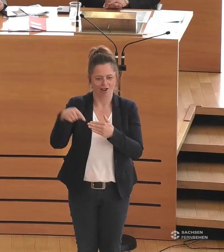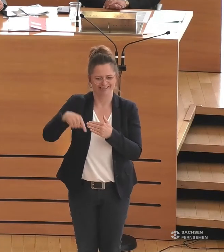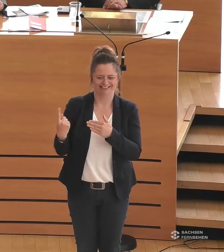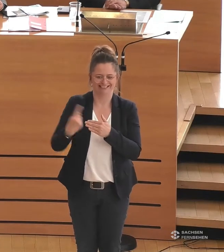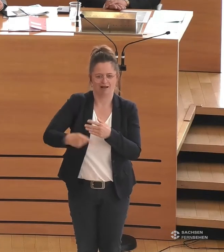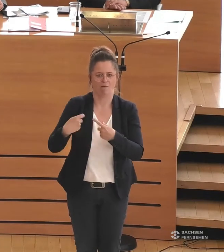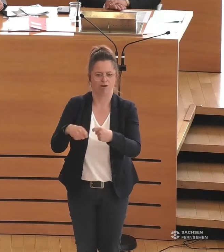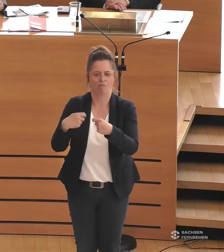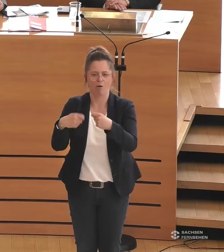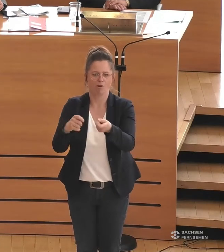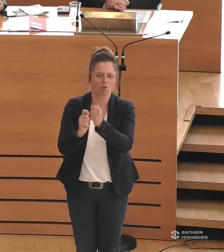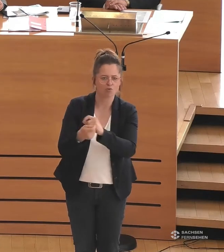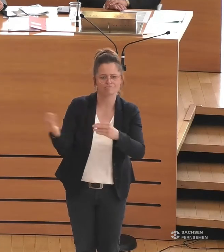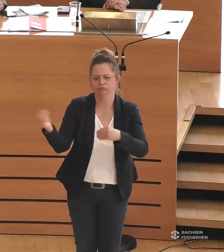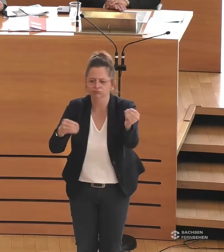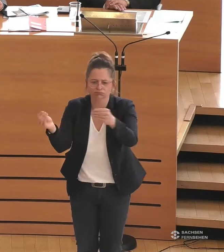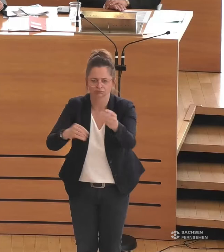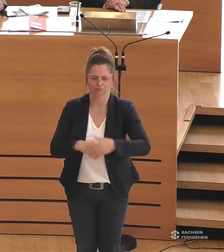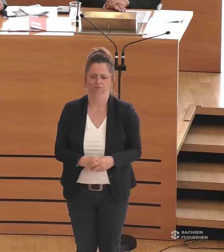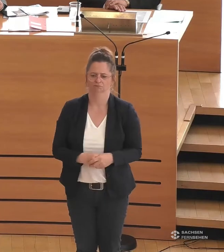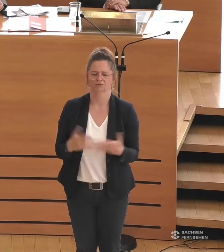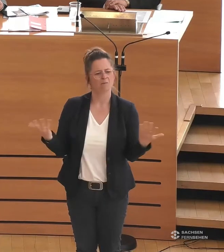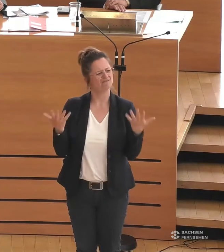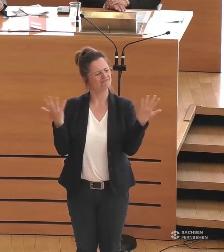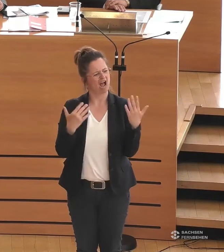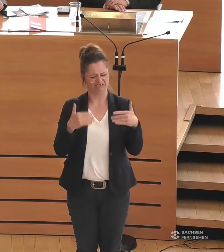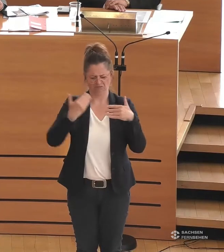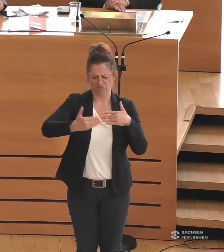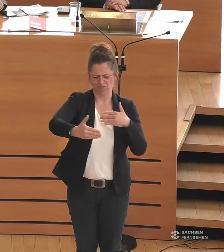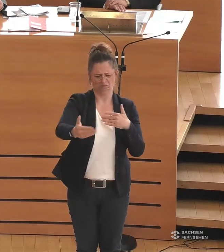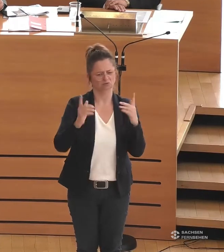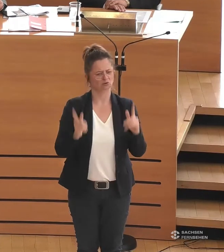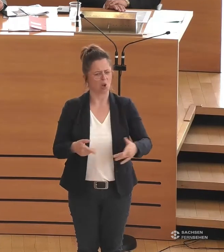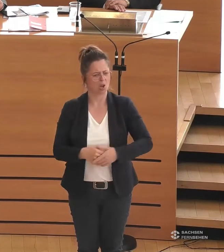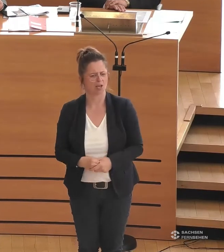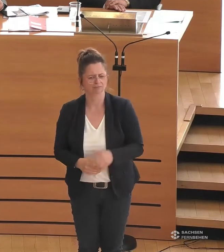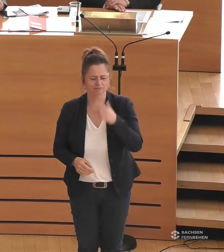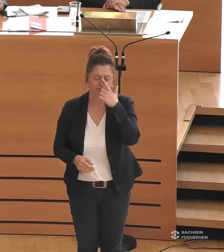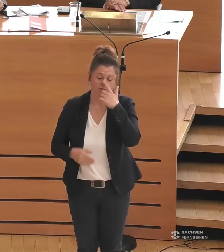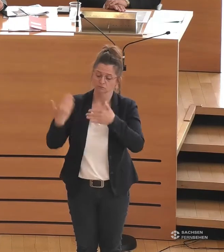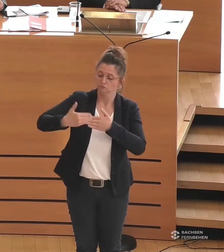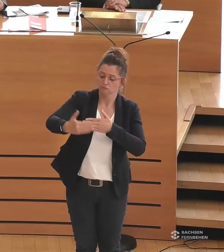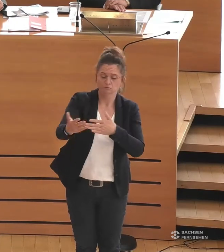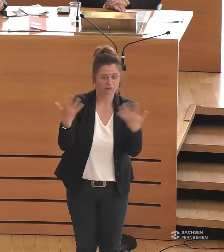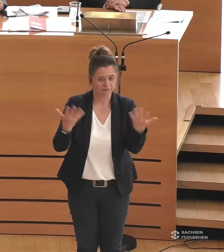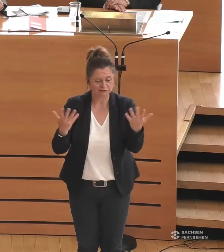Also doch schon eine ganze Menge. Was sind das für Vorhaben? Wenn man sich mal anschaut, sind es in der Regel